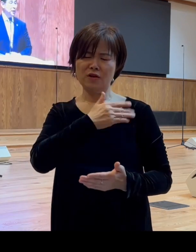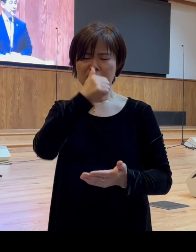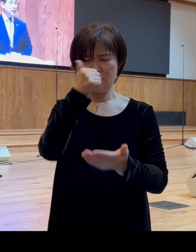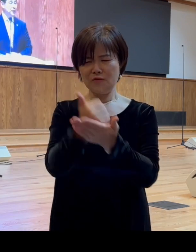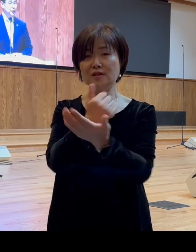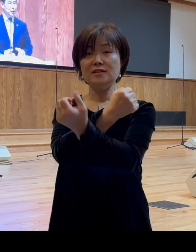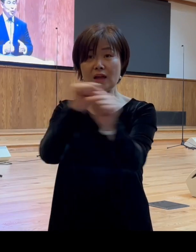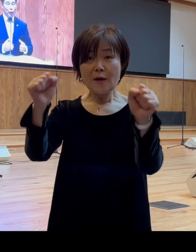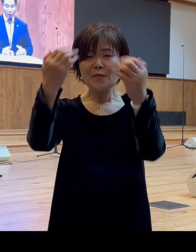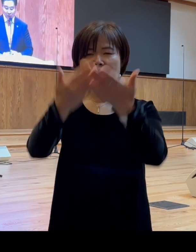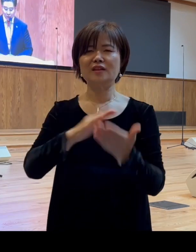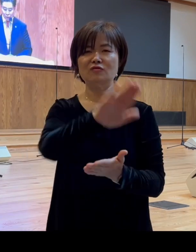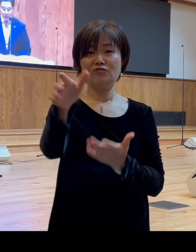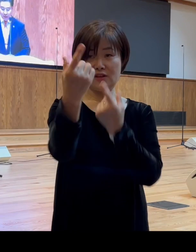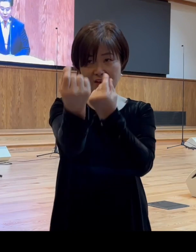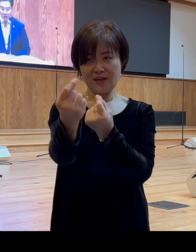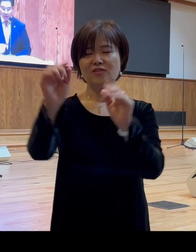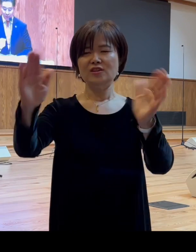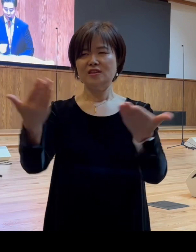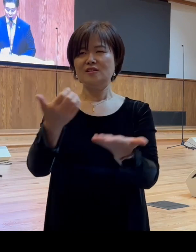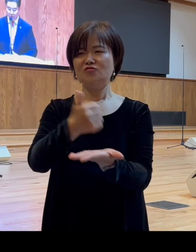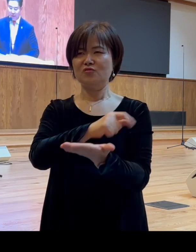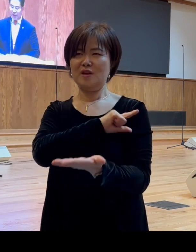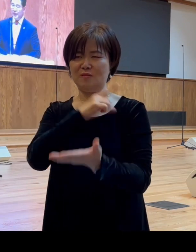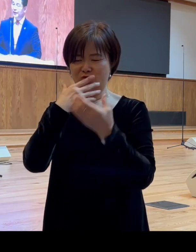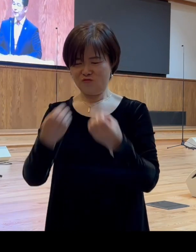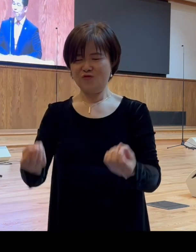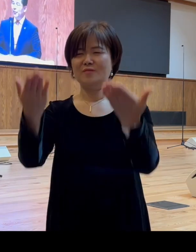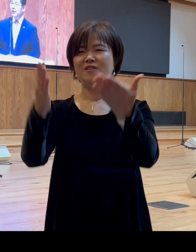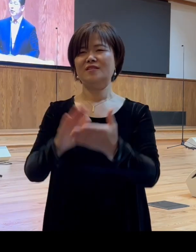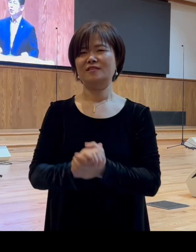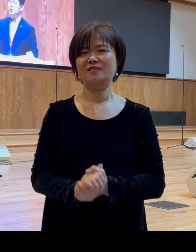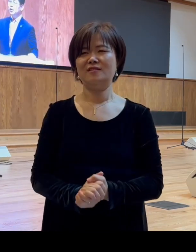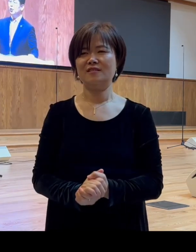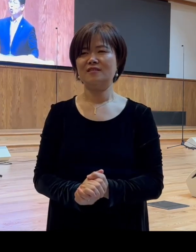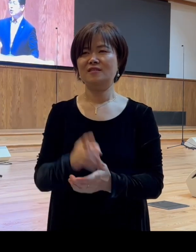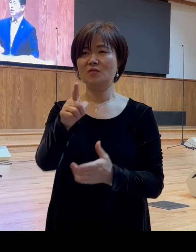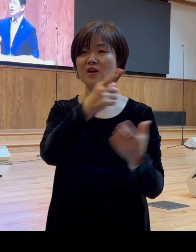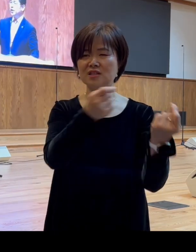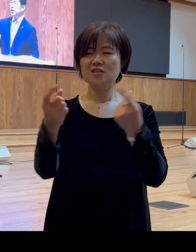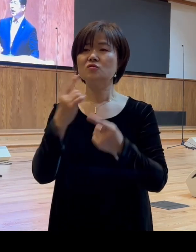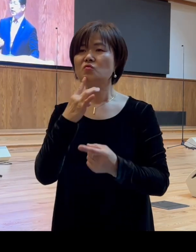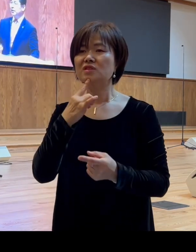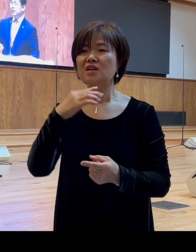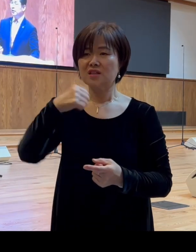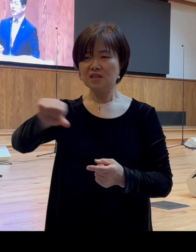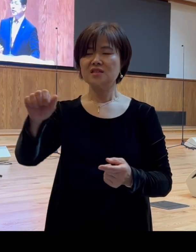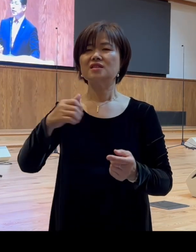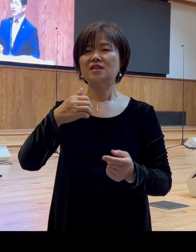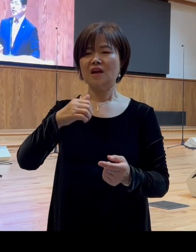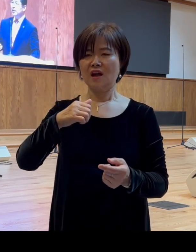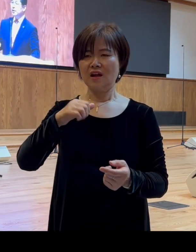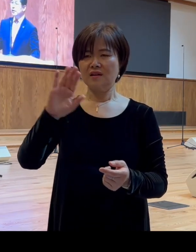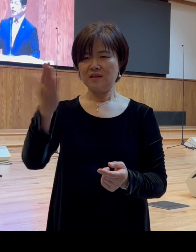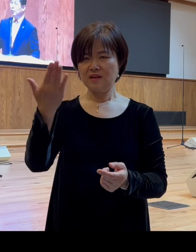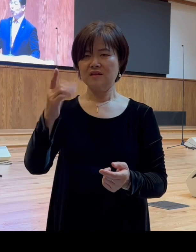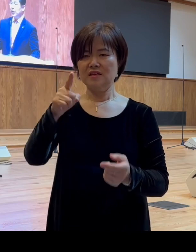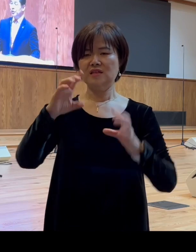저와 여러분 되실 수 있기를 주님의 이름으로 추건합니다 그것이 독생하신 아들을 이 세상에 보내셔서